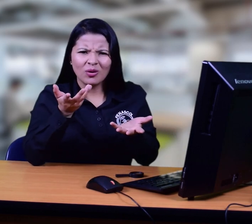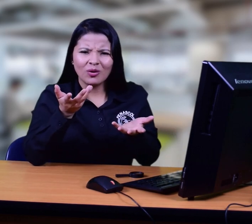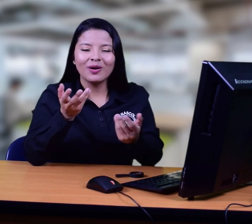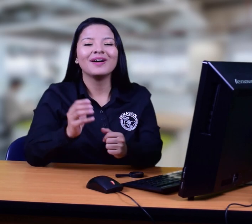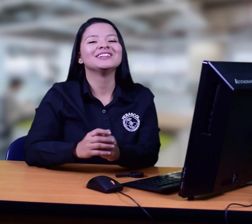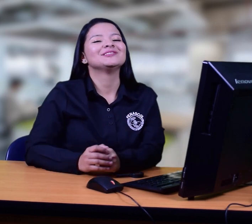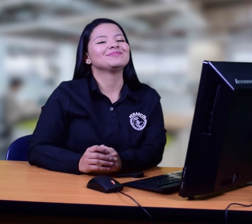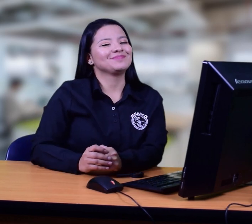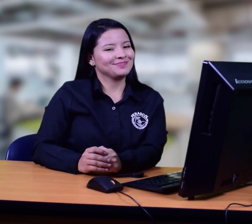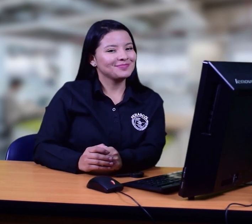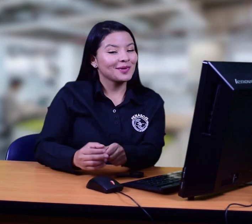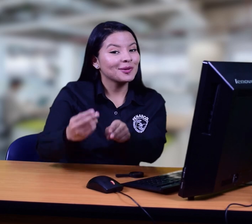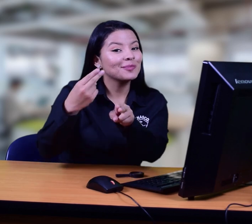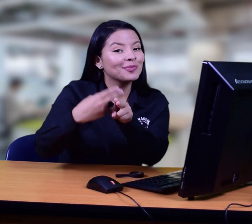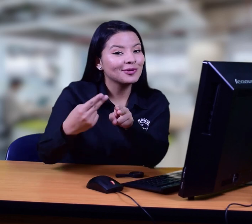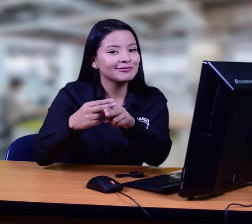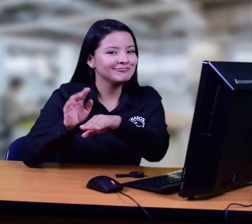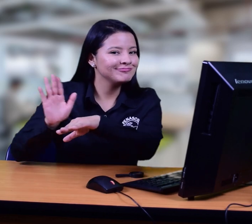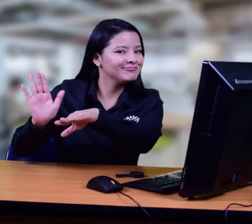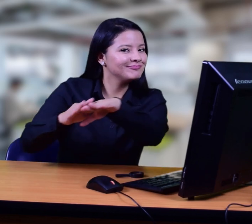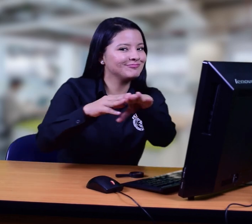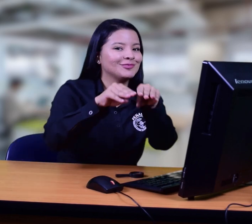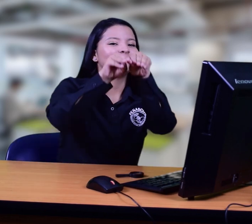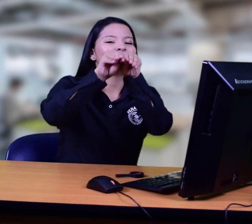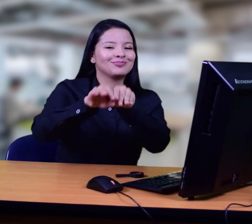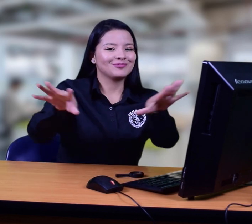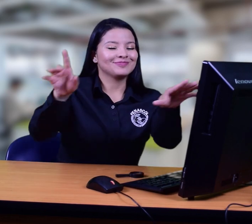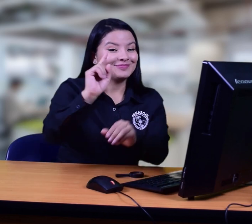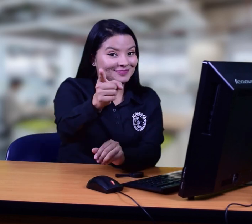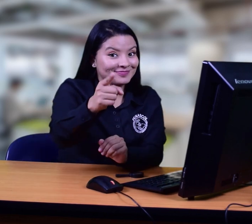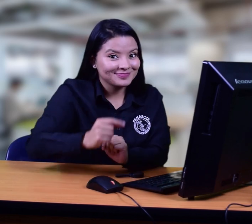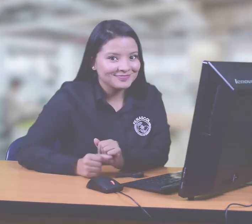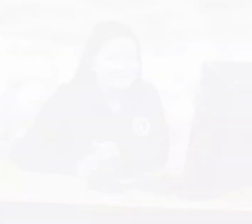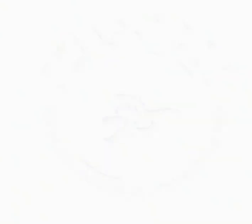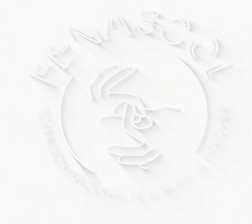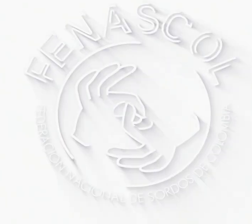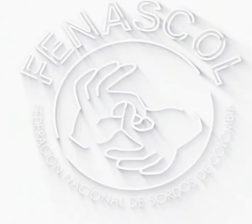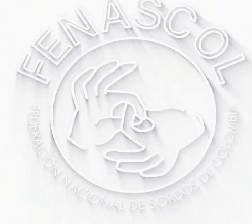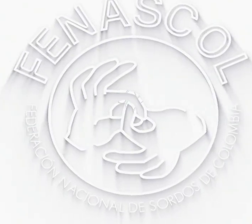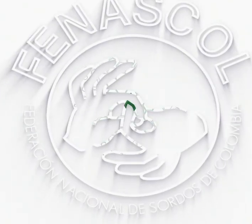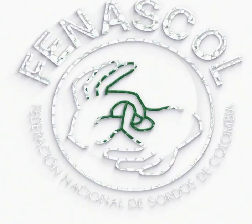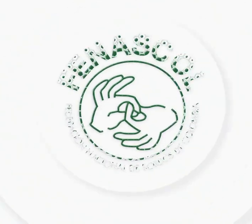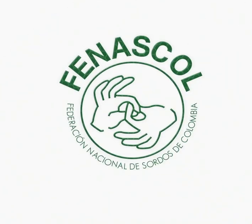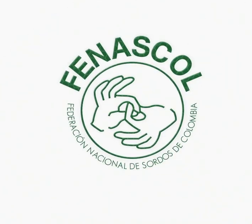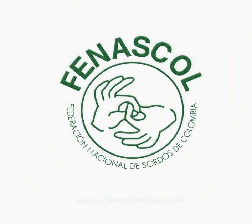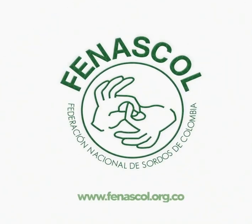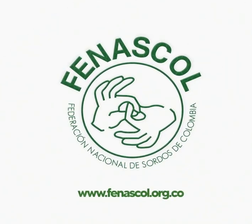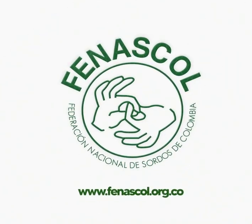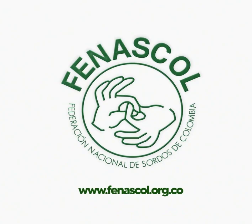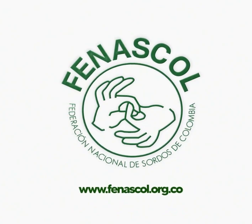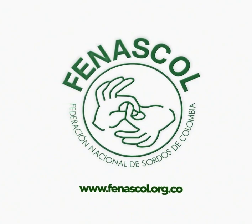Pronto les estaremos dando más información. ¡Gracias! ¡Gracias! ¡Suscríbete canal! ¡Suscríbete